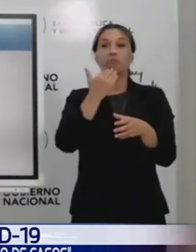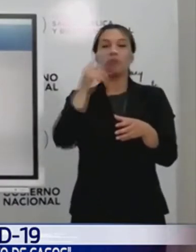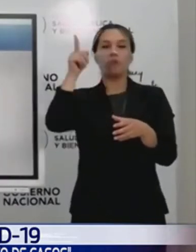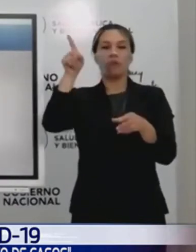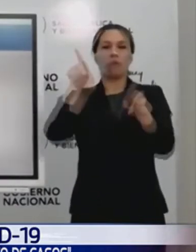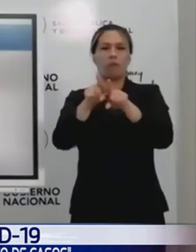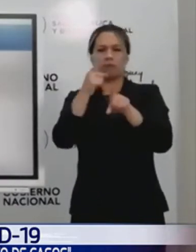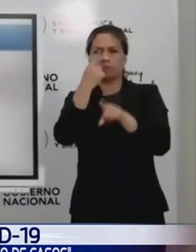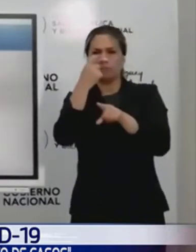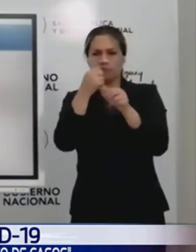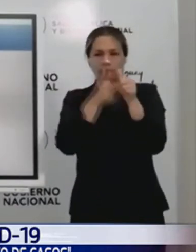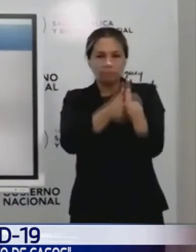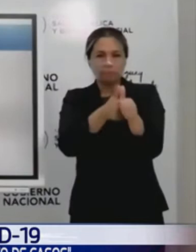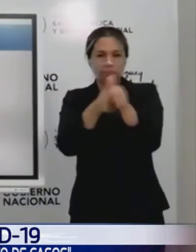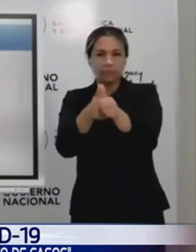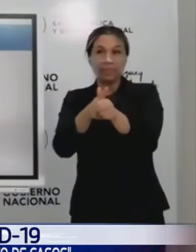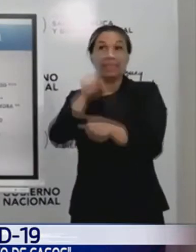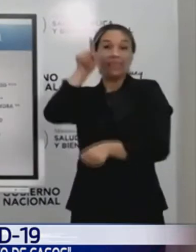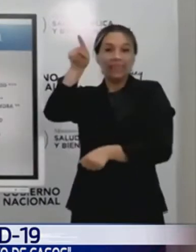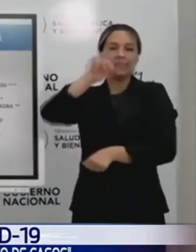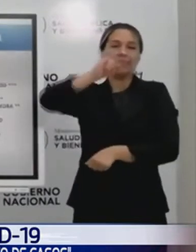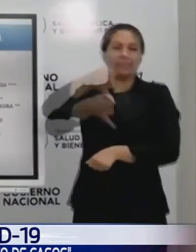epidemia. A esos países tenemos que copiar.